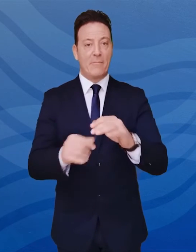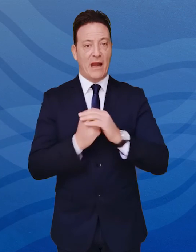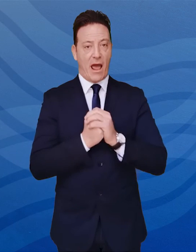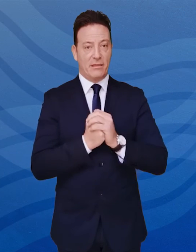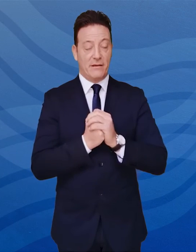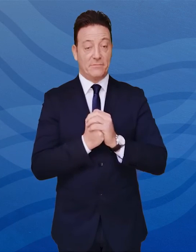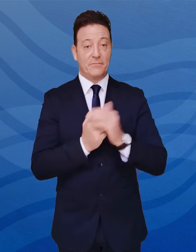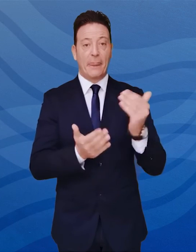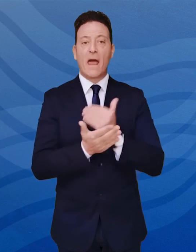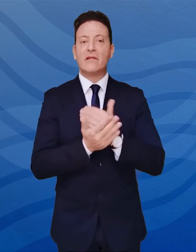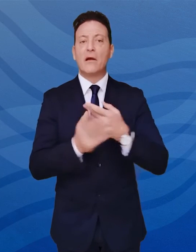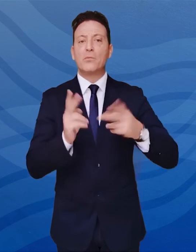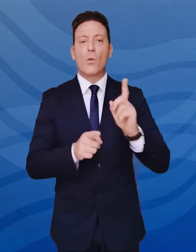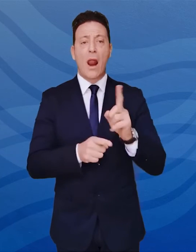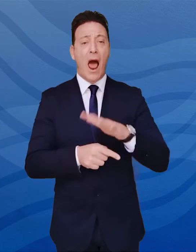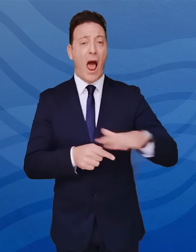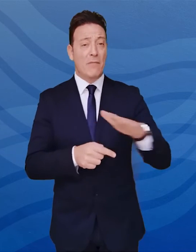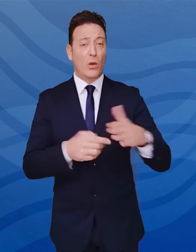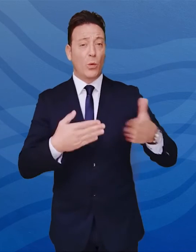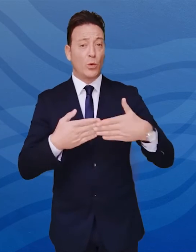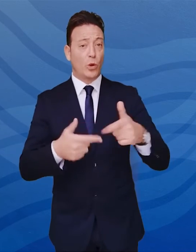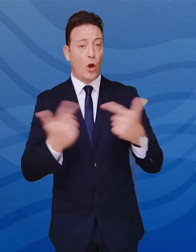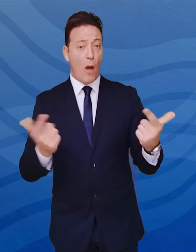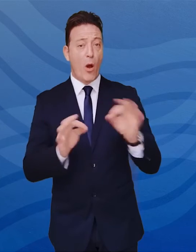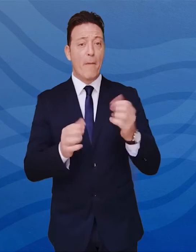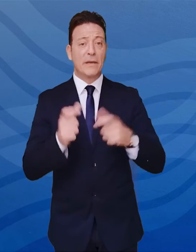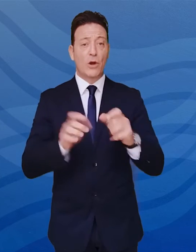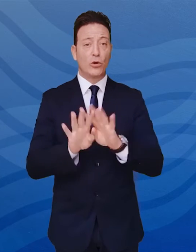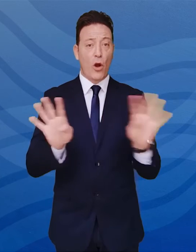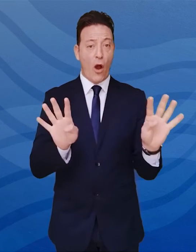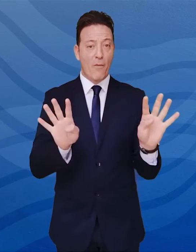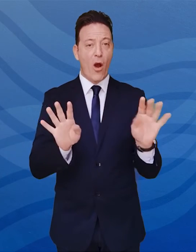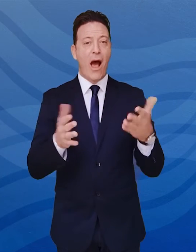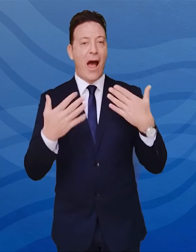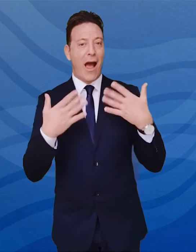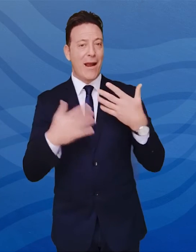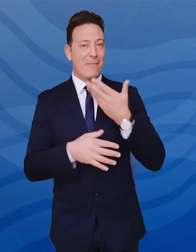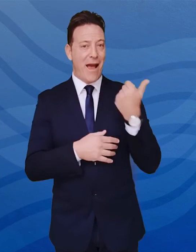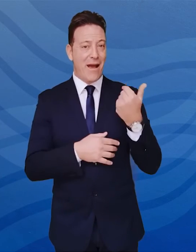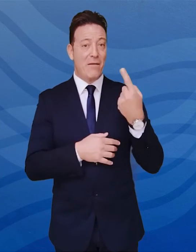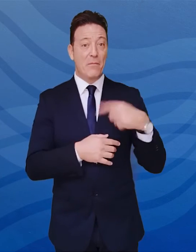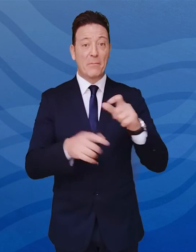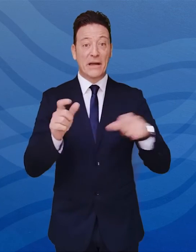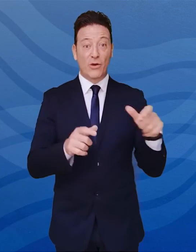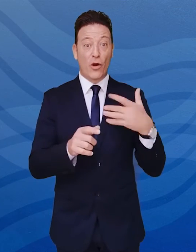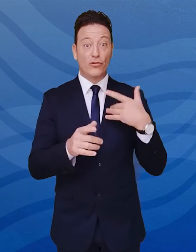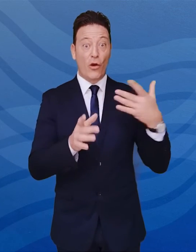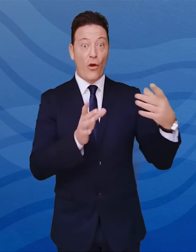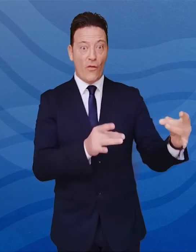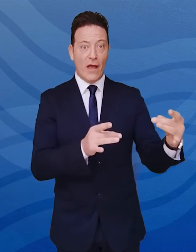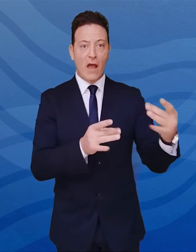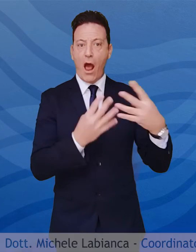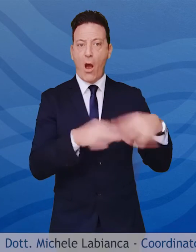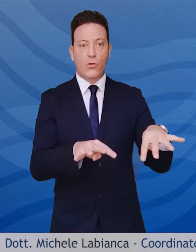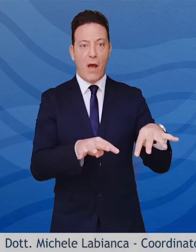evitare soprattutto ambienti chiusi, affollati e poco ventilate, in cui eventuali persone infette possano